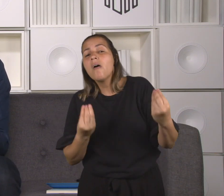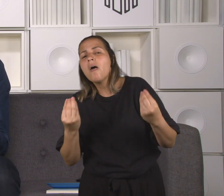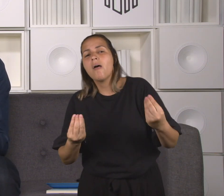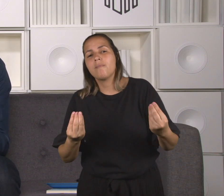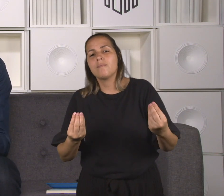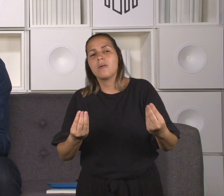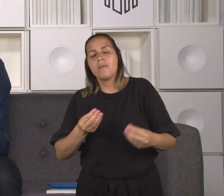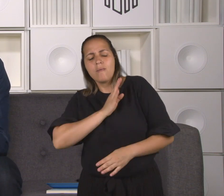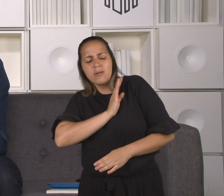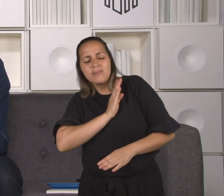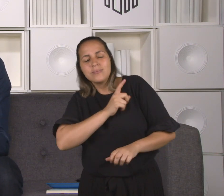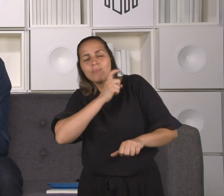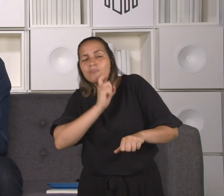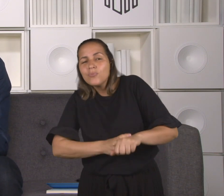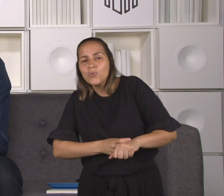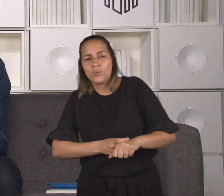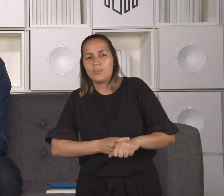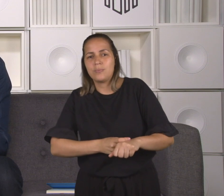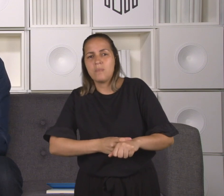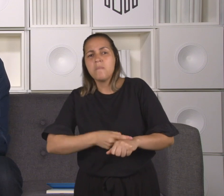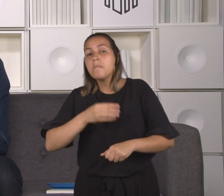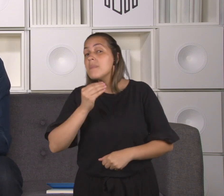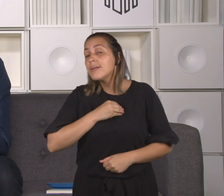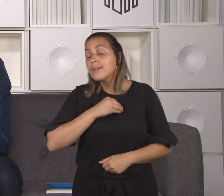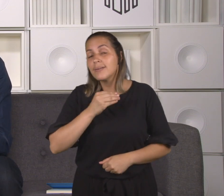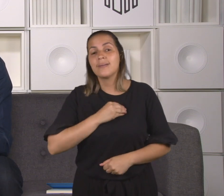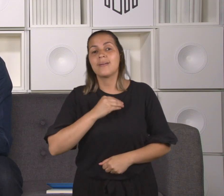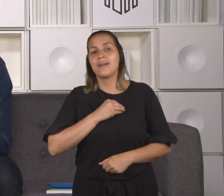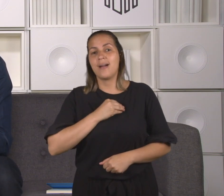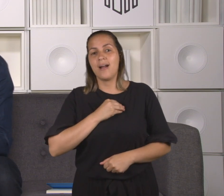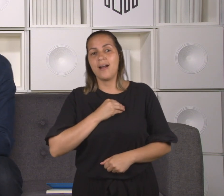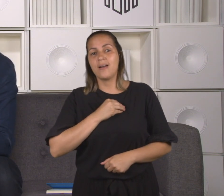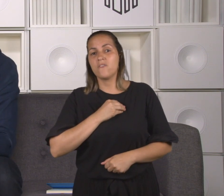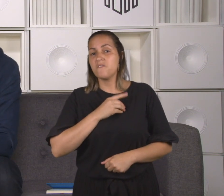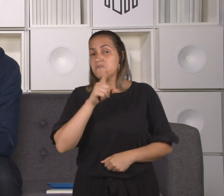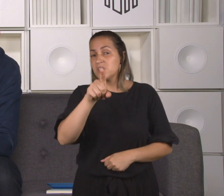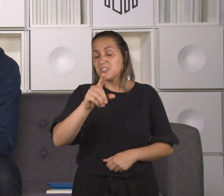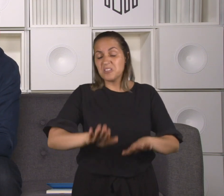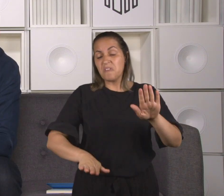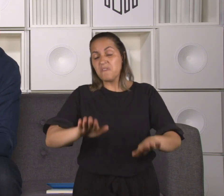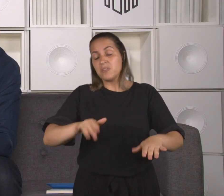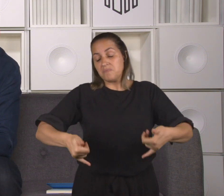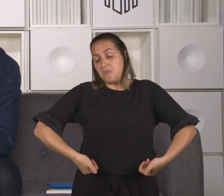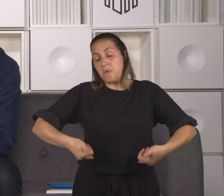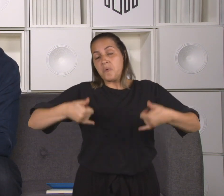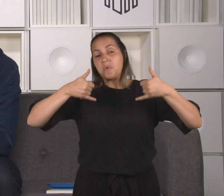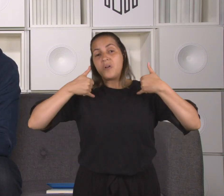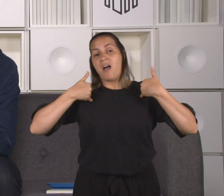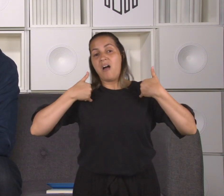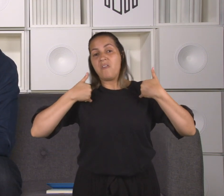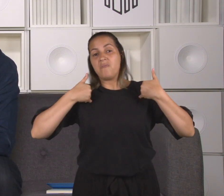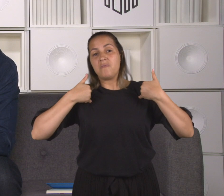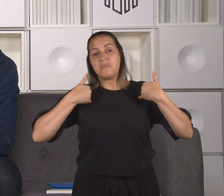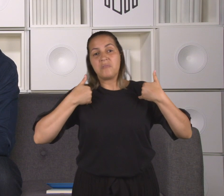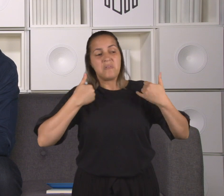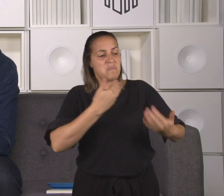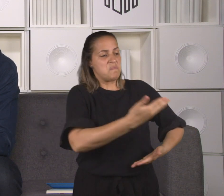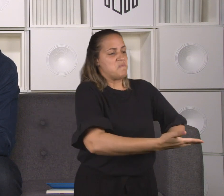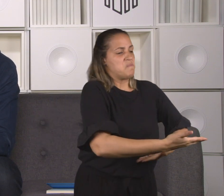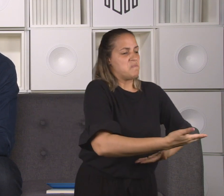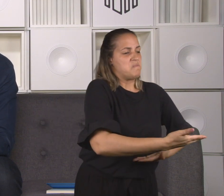Então como é que você lida com esse seu pecado? Quem são as pessoas que você tem dificuldade de estender a mão, de abraçar,